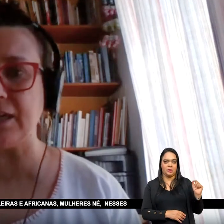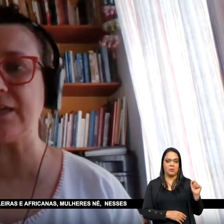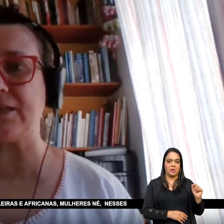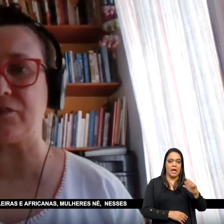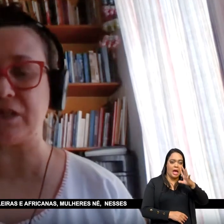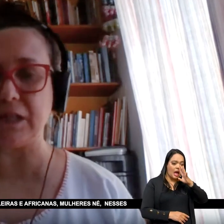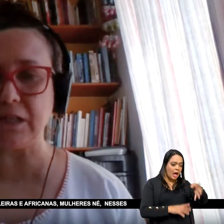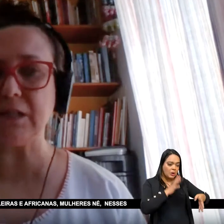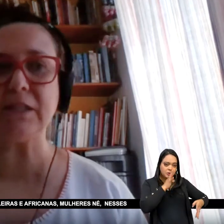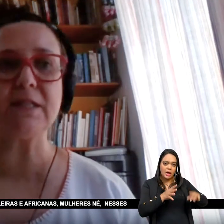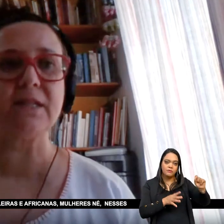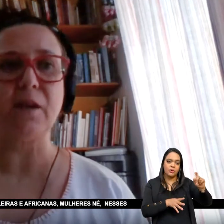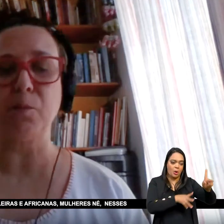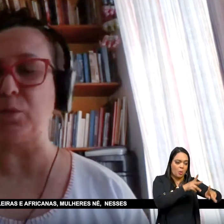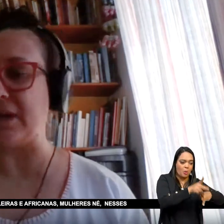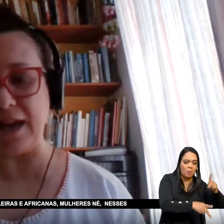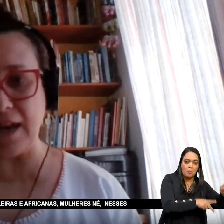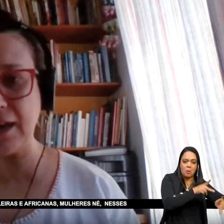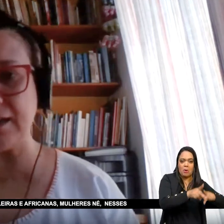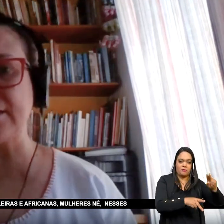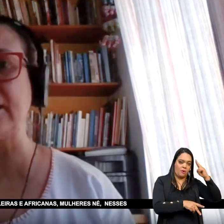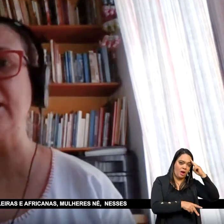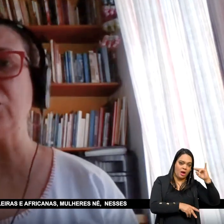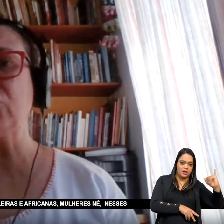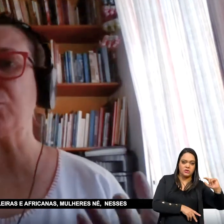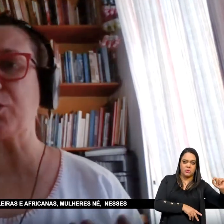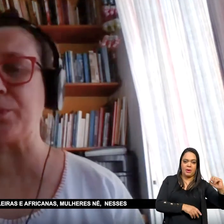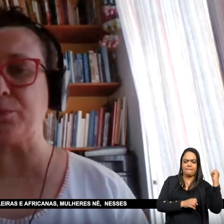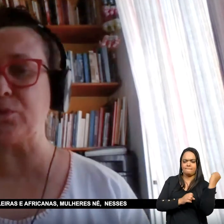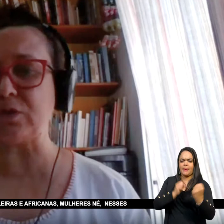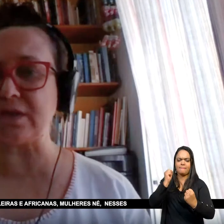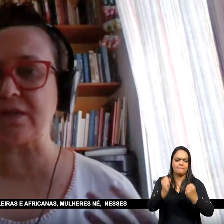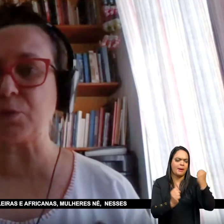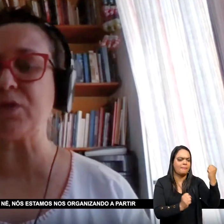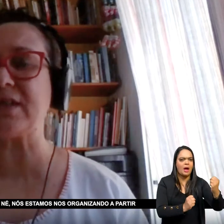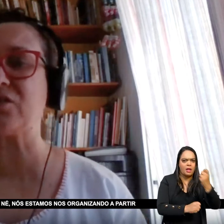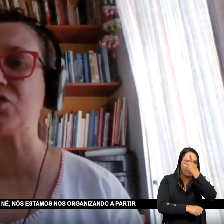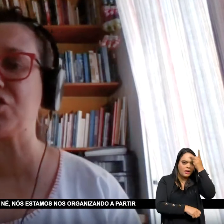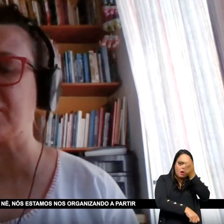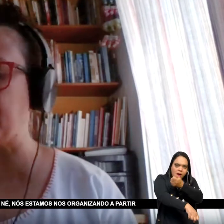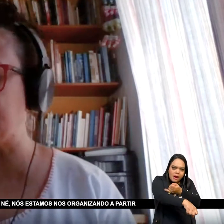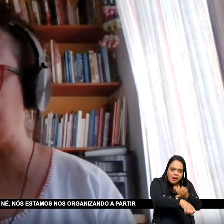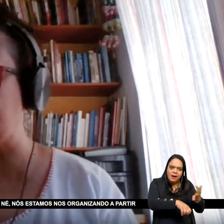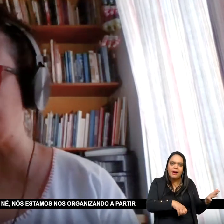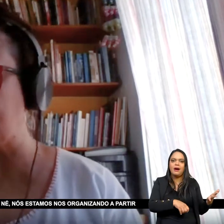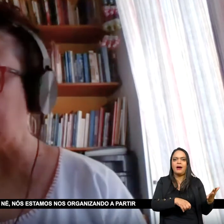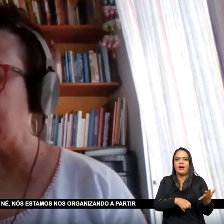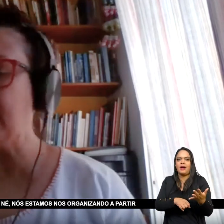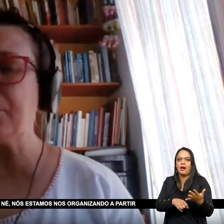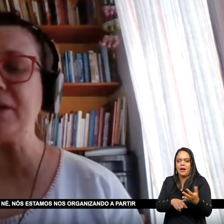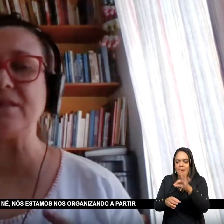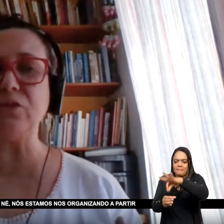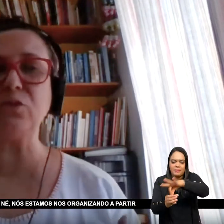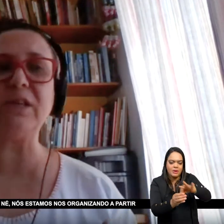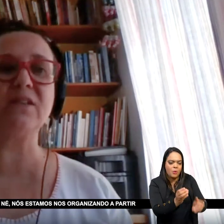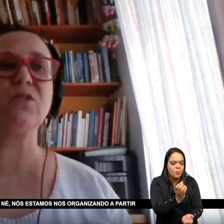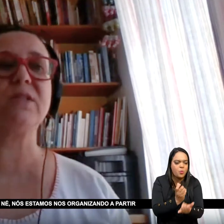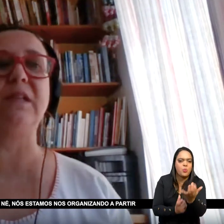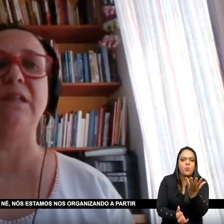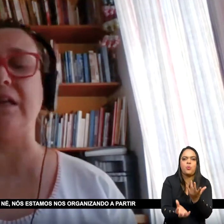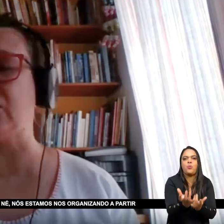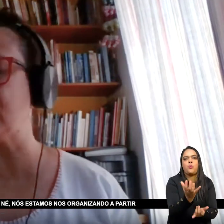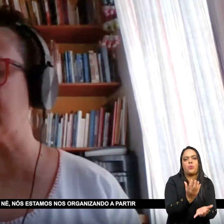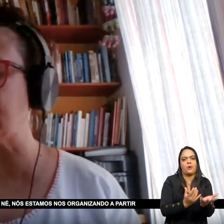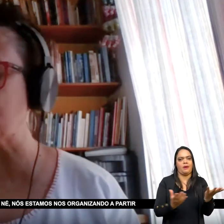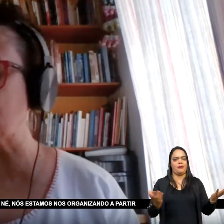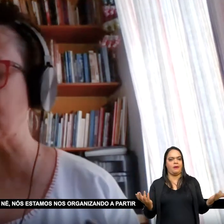-brasileiras E africanas Mulheres Nesses processos De independência E aí pensando nisso